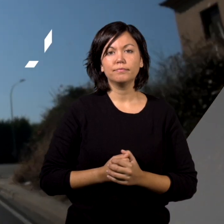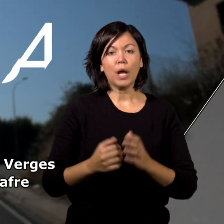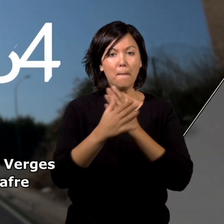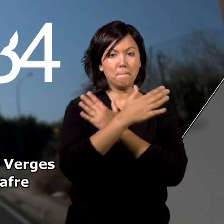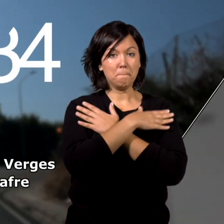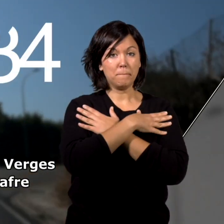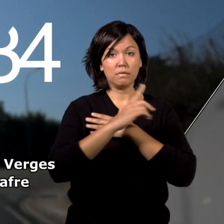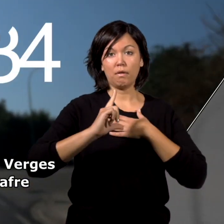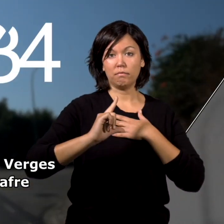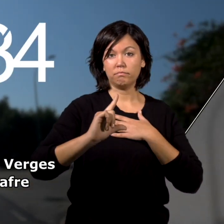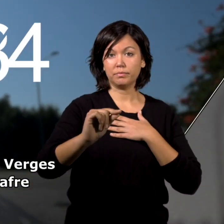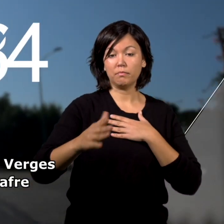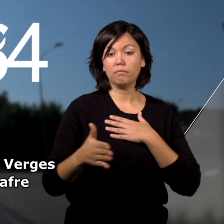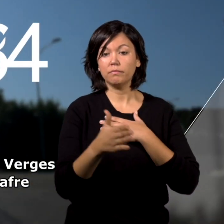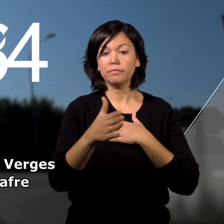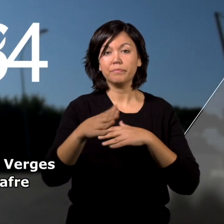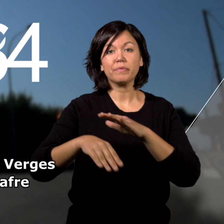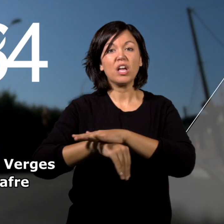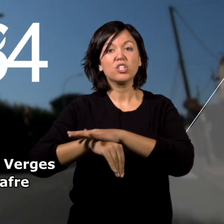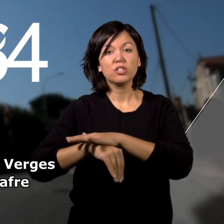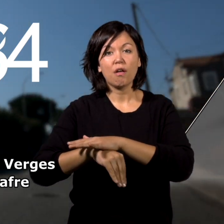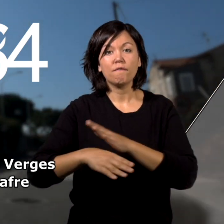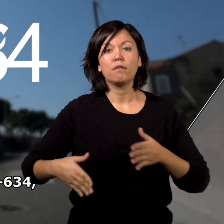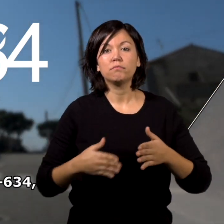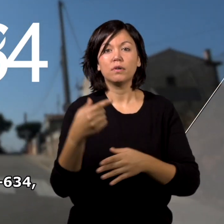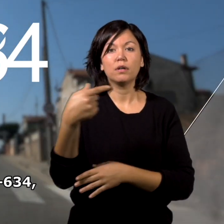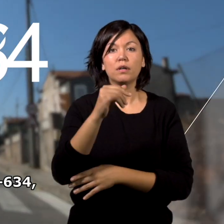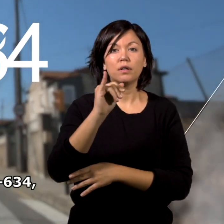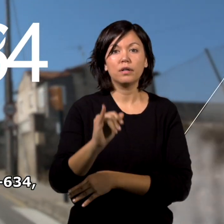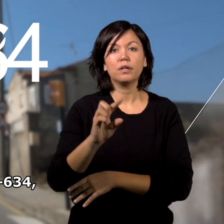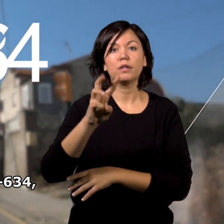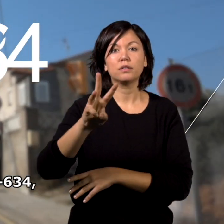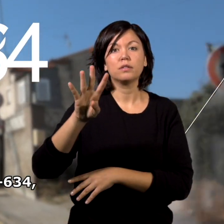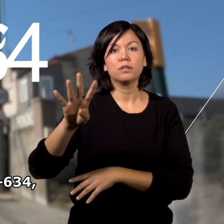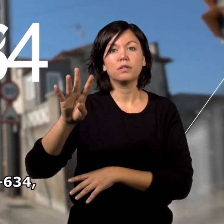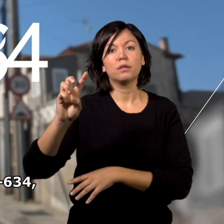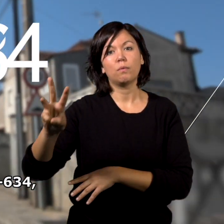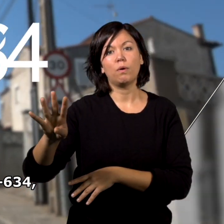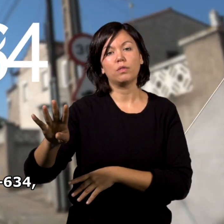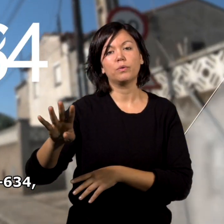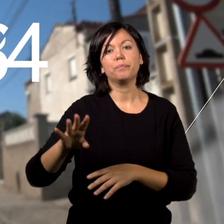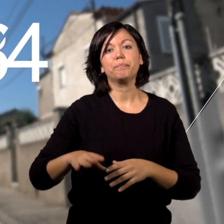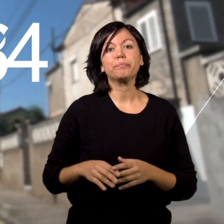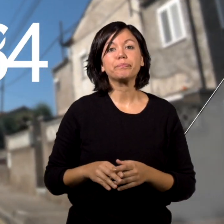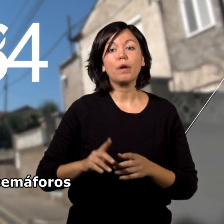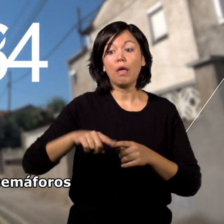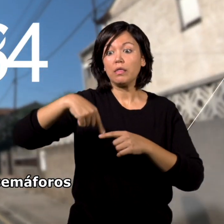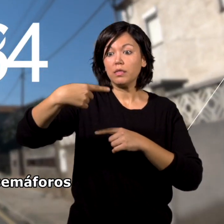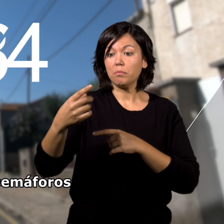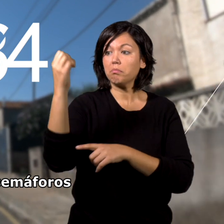Dejamos el pueblo de Berges para dirigirnos a Jafra por la carretera GI 634, y justo después